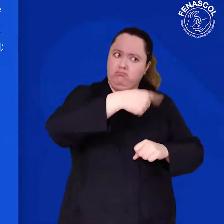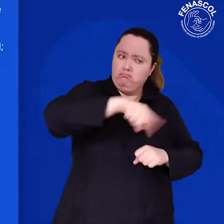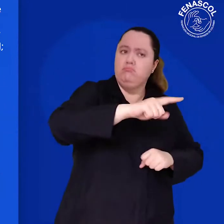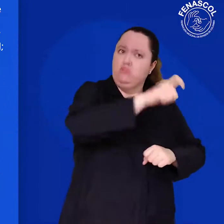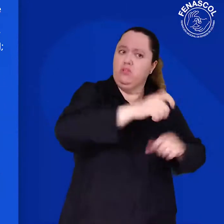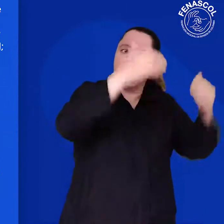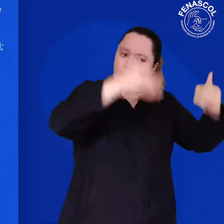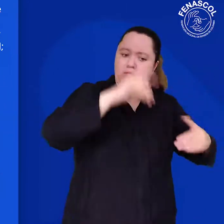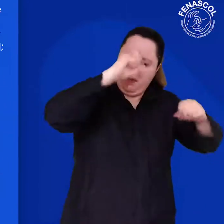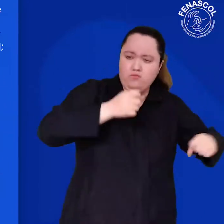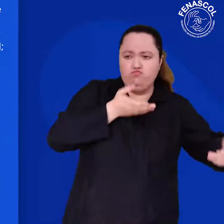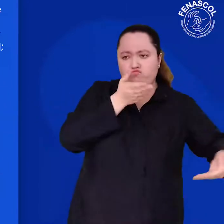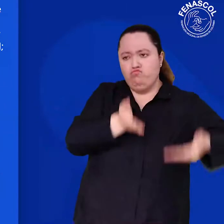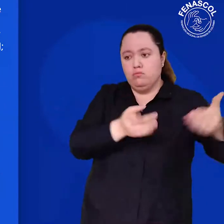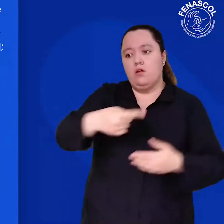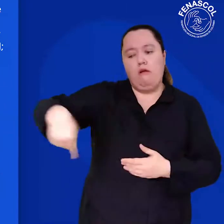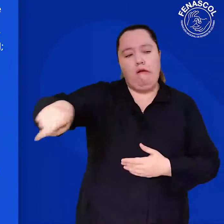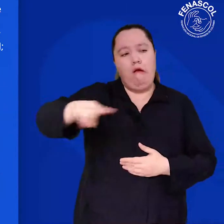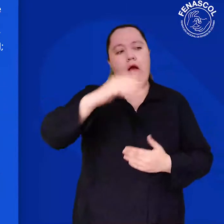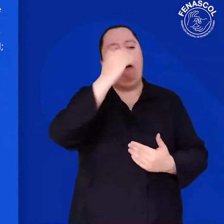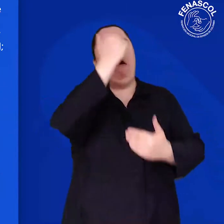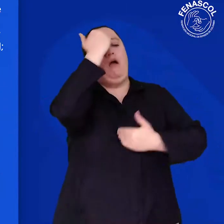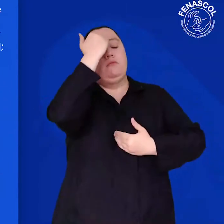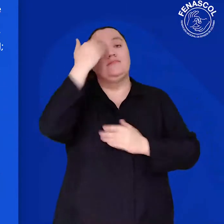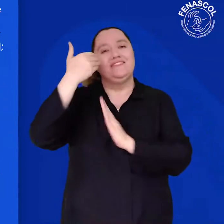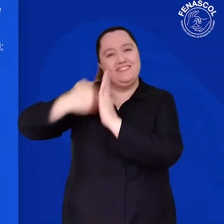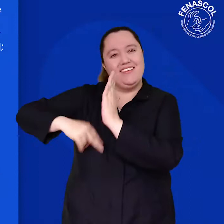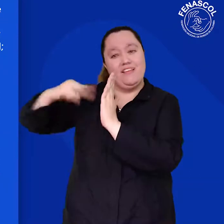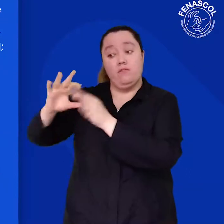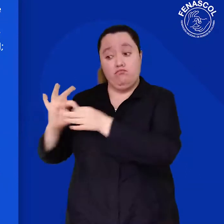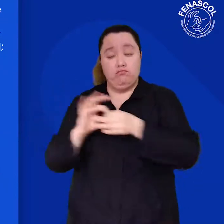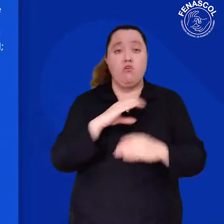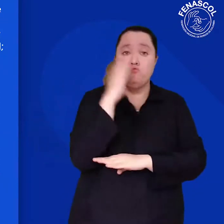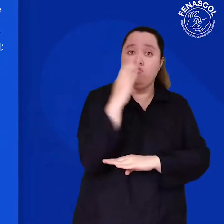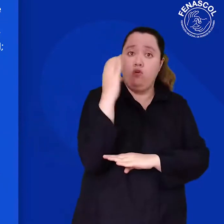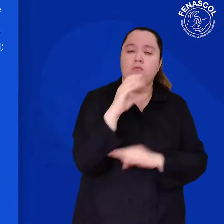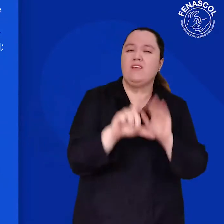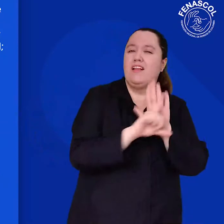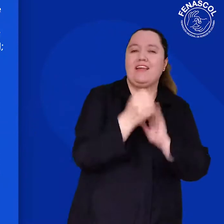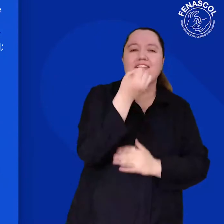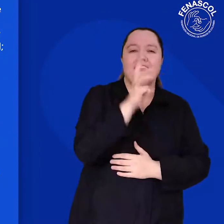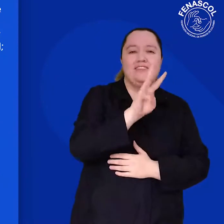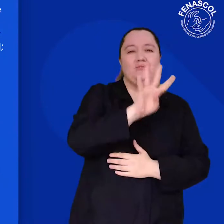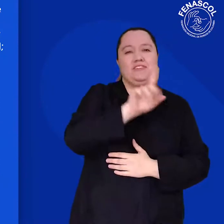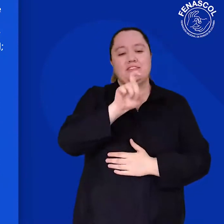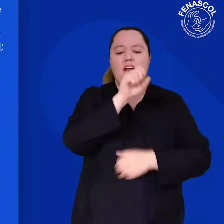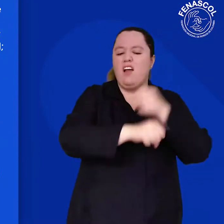documento que fue ratificado por Colombia mediante la Ley 1346 de 2009. Y de igual forma, el tema